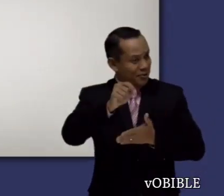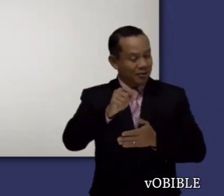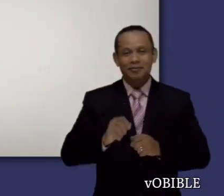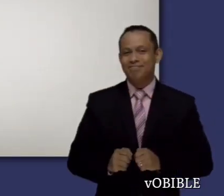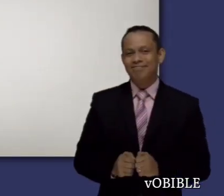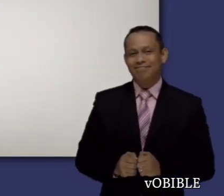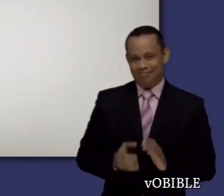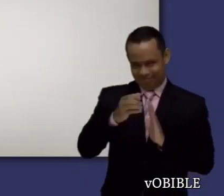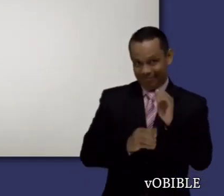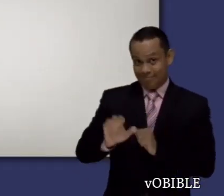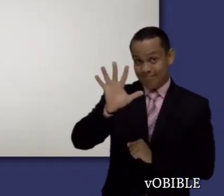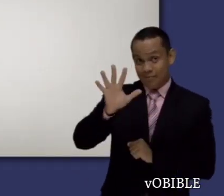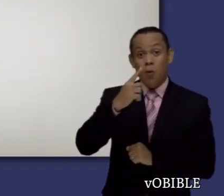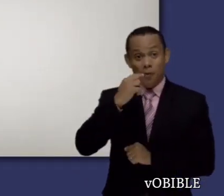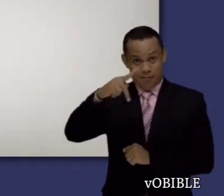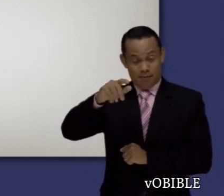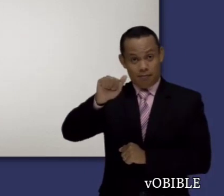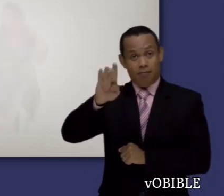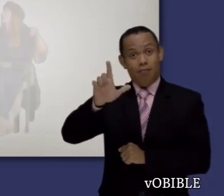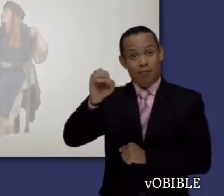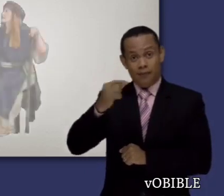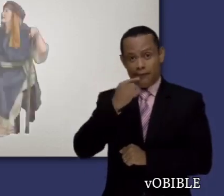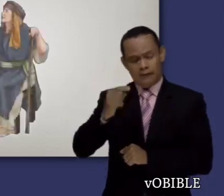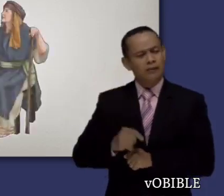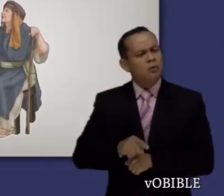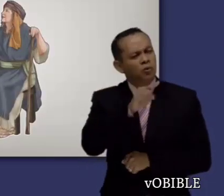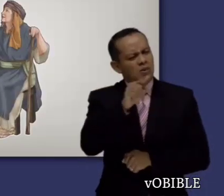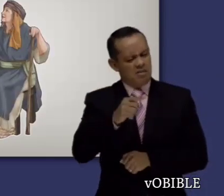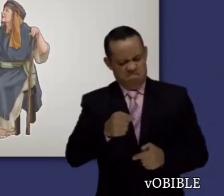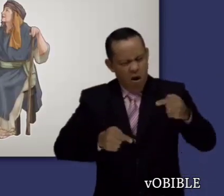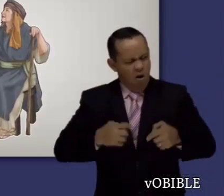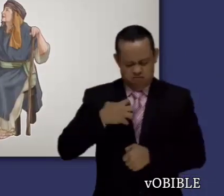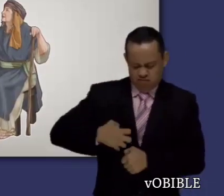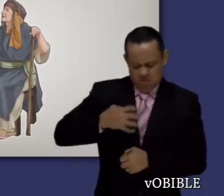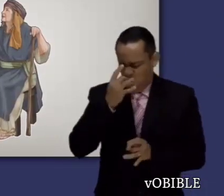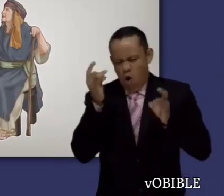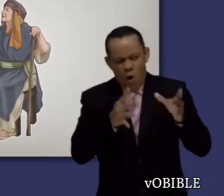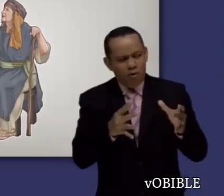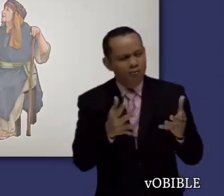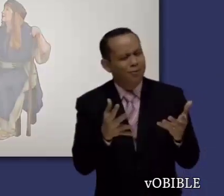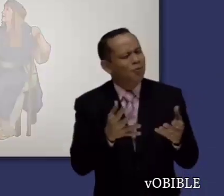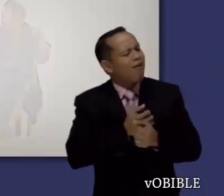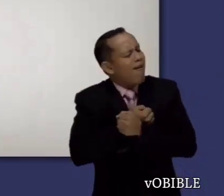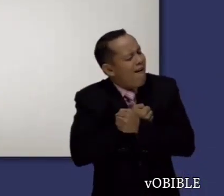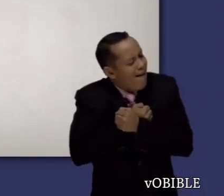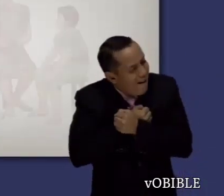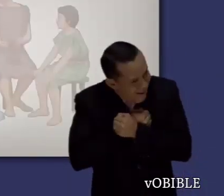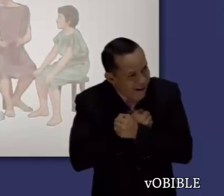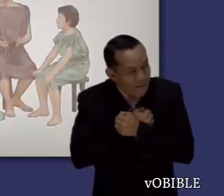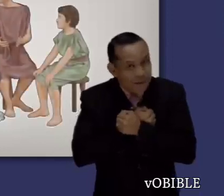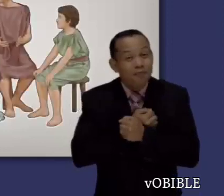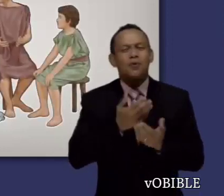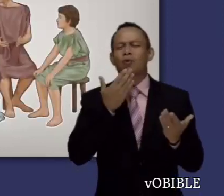En el capítulo 5, Pablo anima a los efesios a seguir andando en el camino del amor. Ese amor